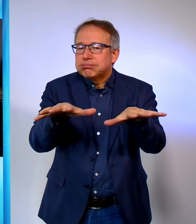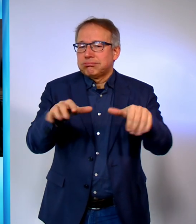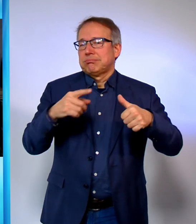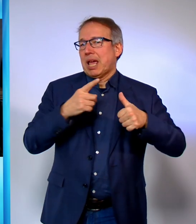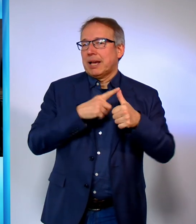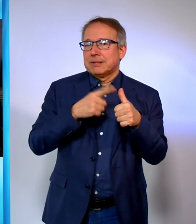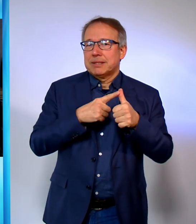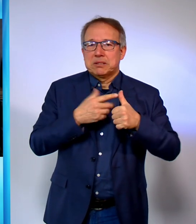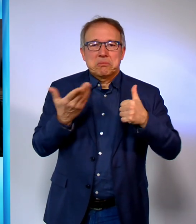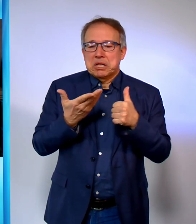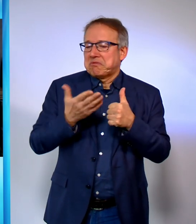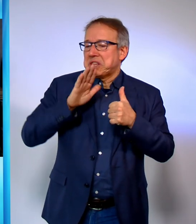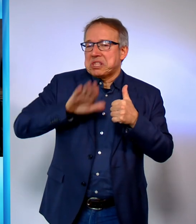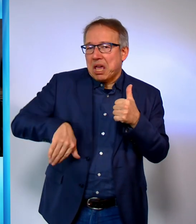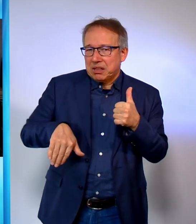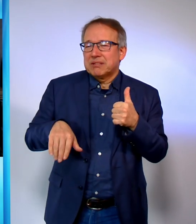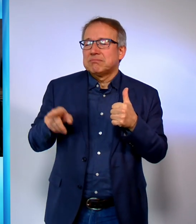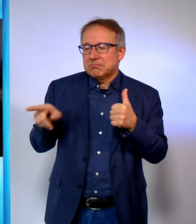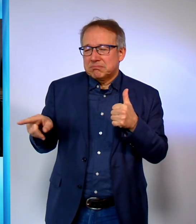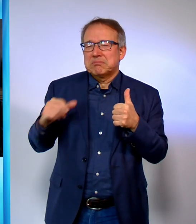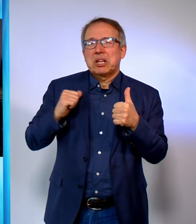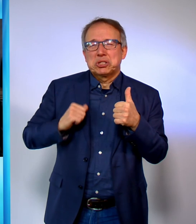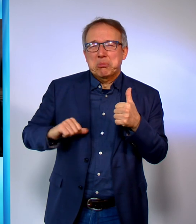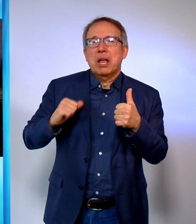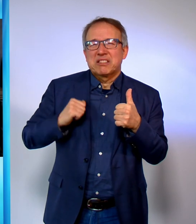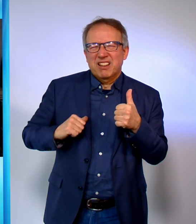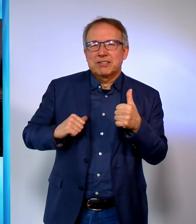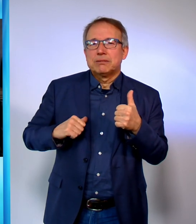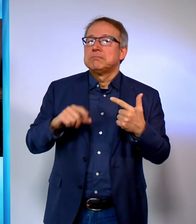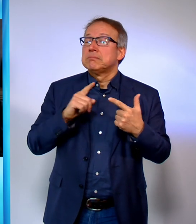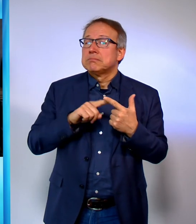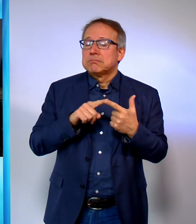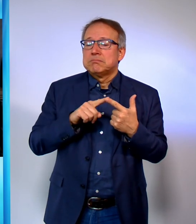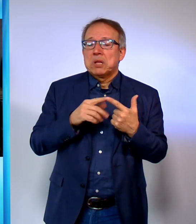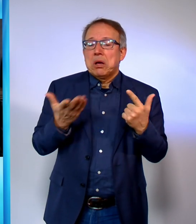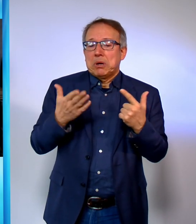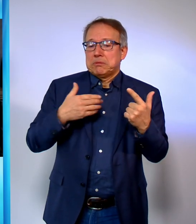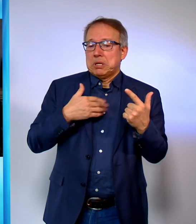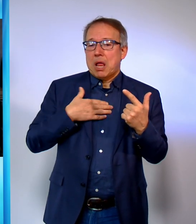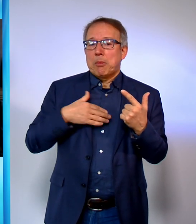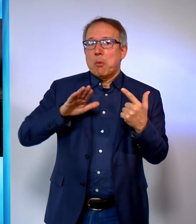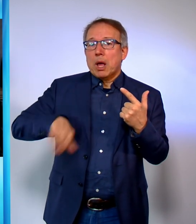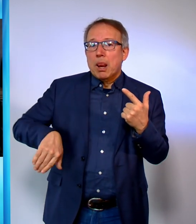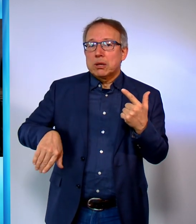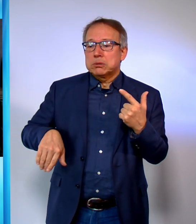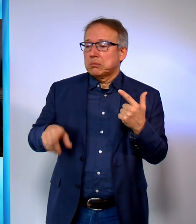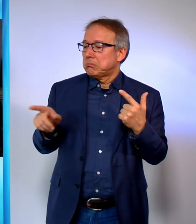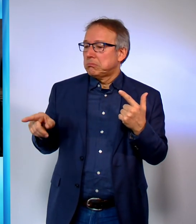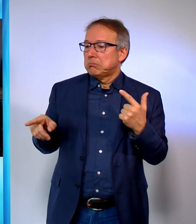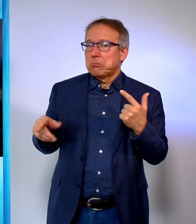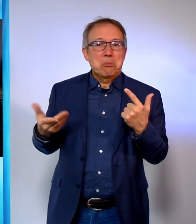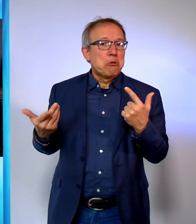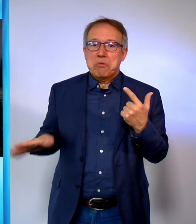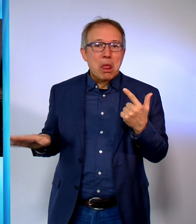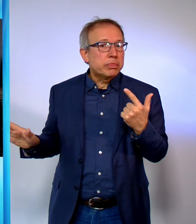mussten wir verzichten und es geht uns schmerzlich ab? Was haben wir weggelassen, ohne dass es